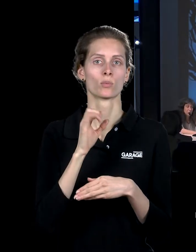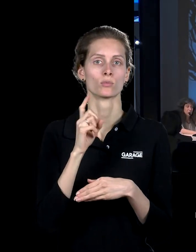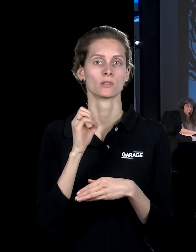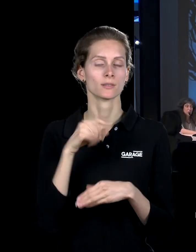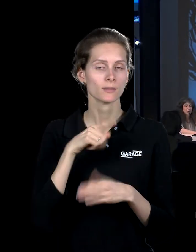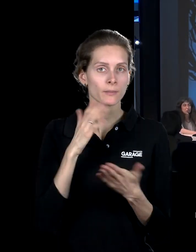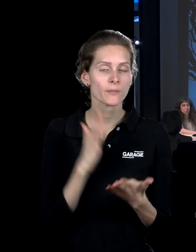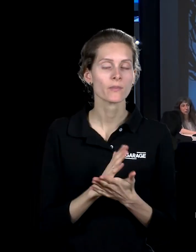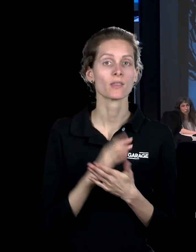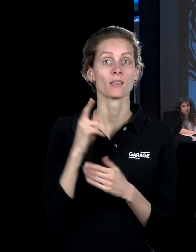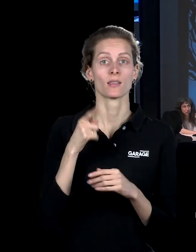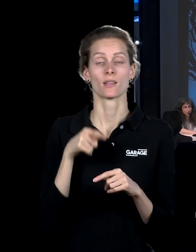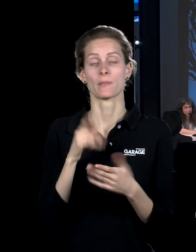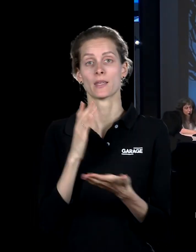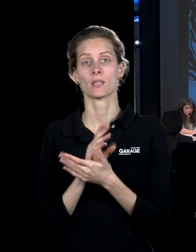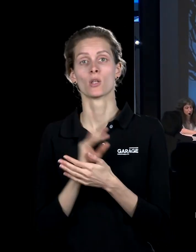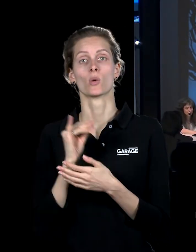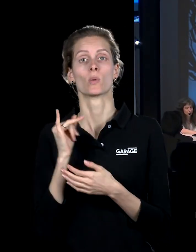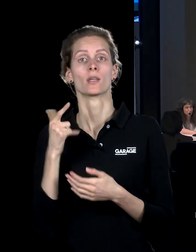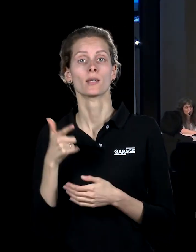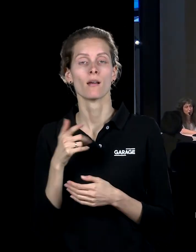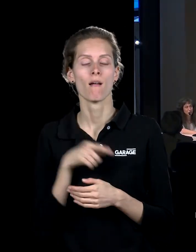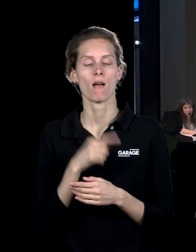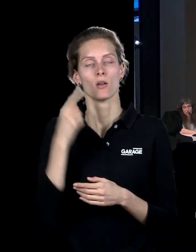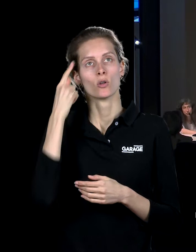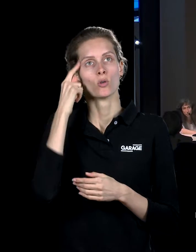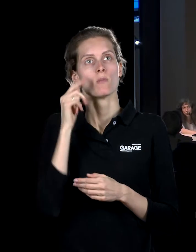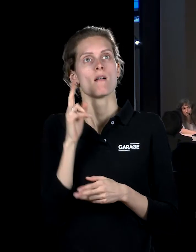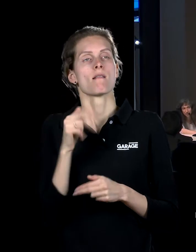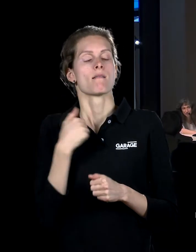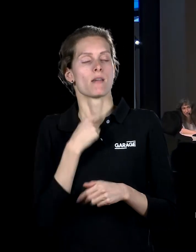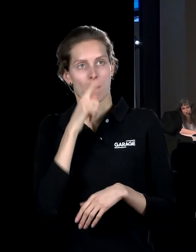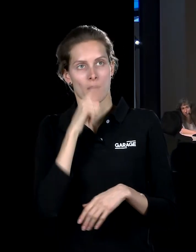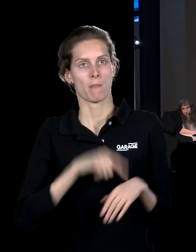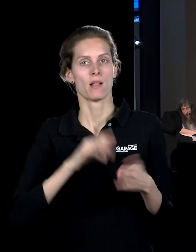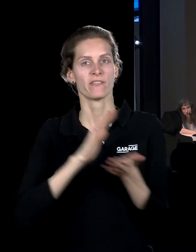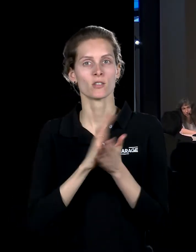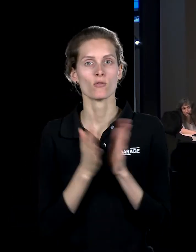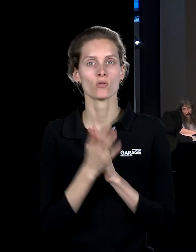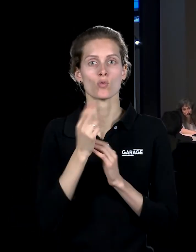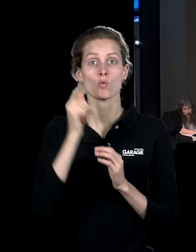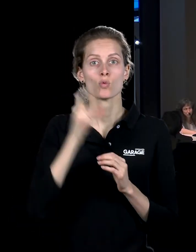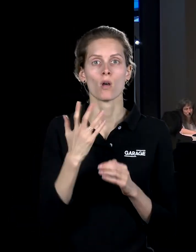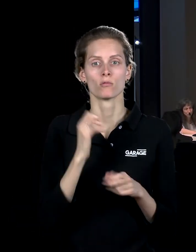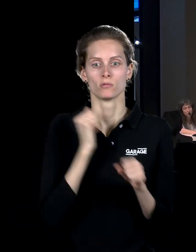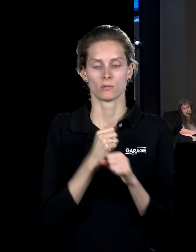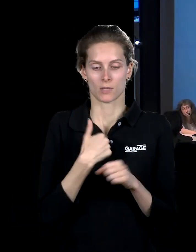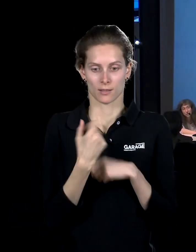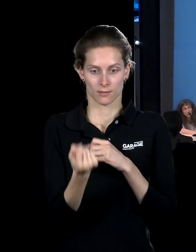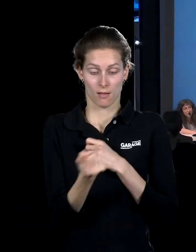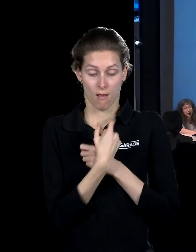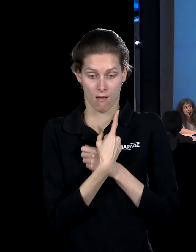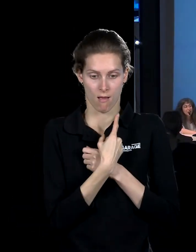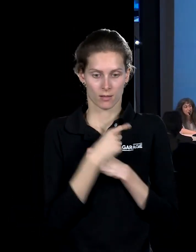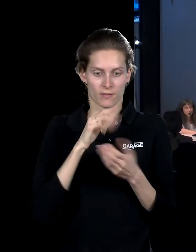думает о том, что он оказывается в той же ситуации, художника, который делает что-то на заказ, ему в этой ситуации так же некомфортно, как и